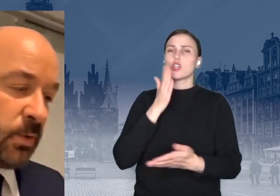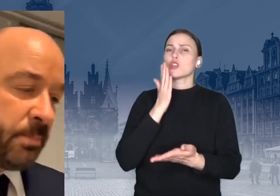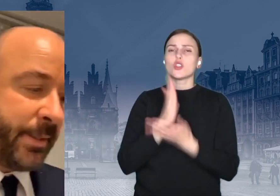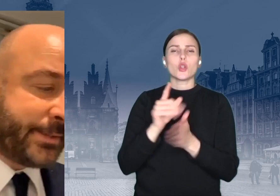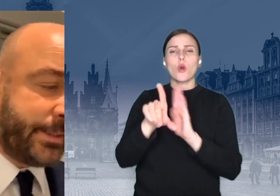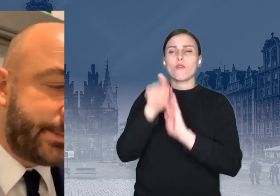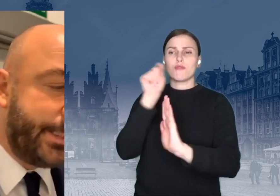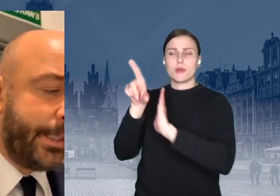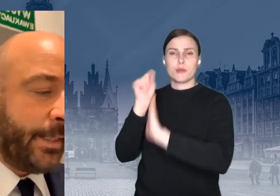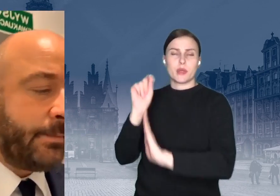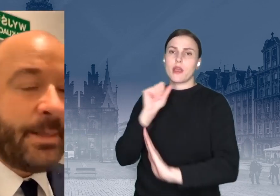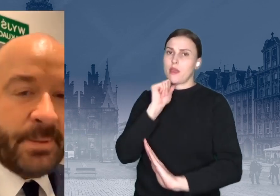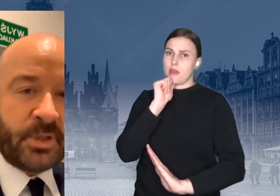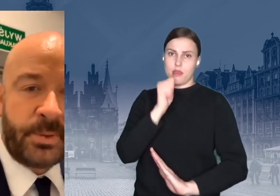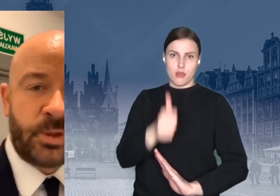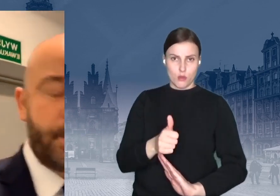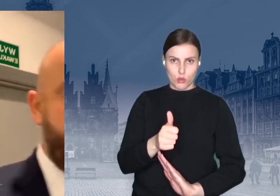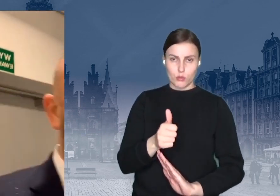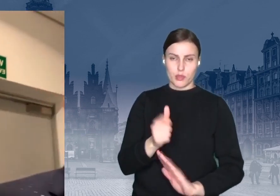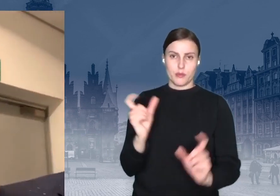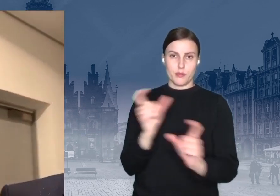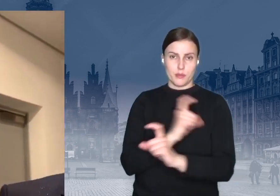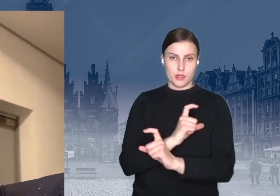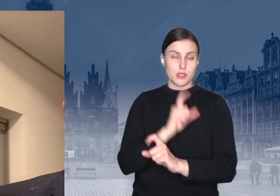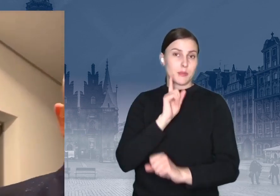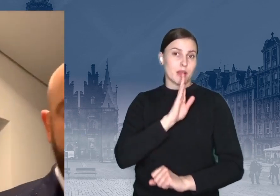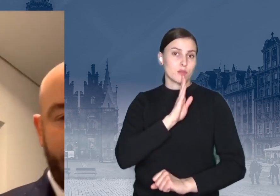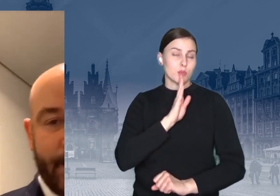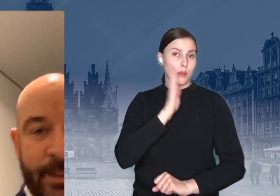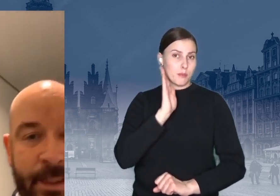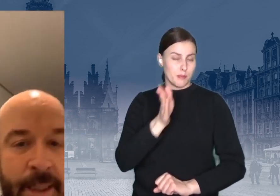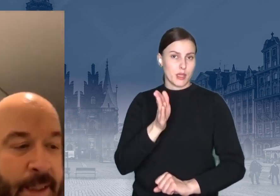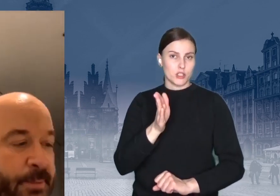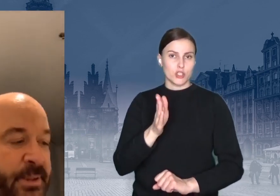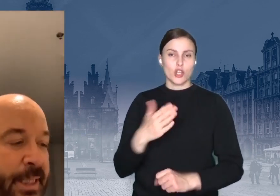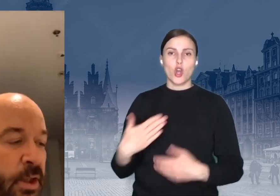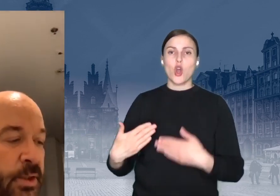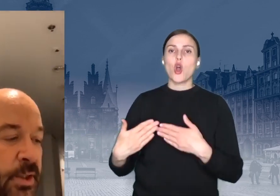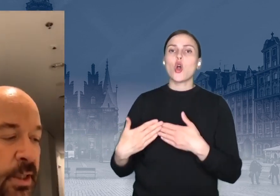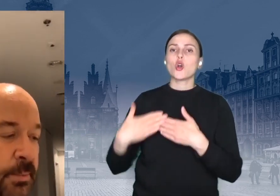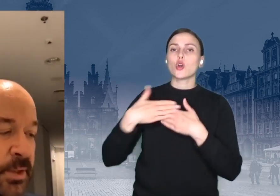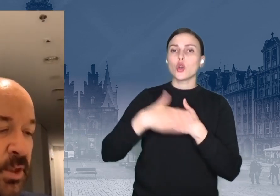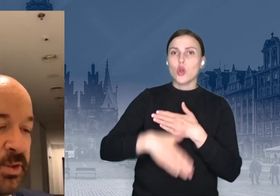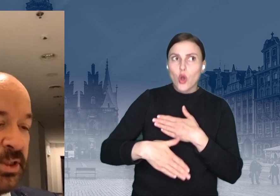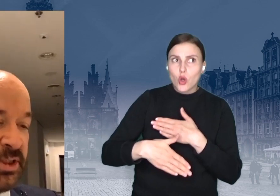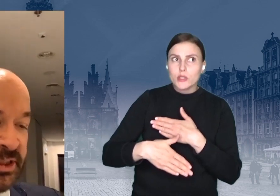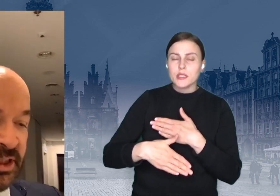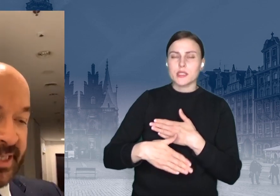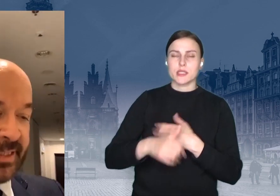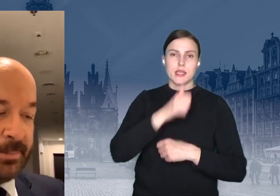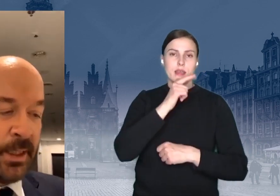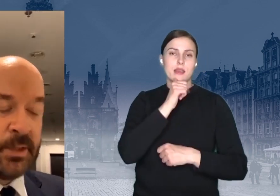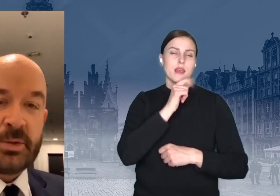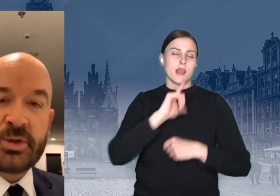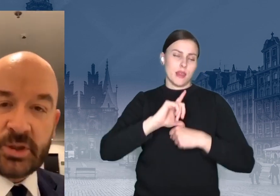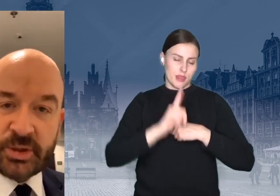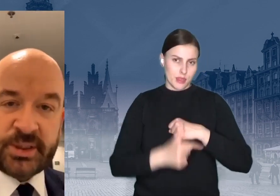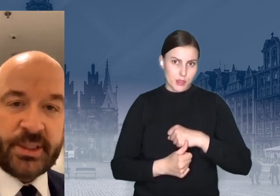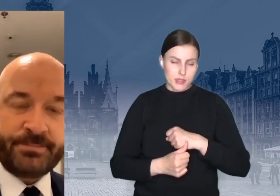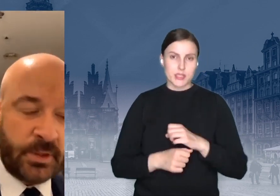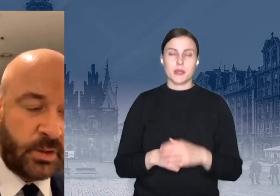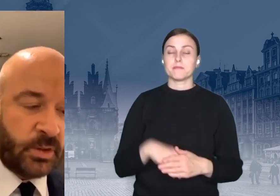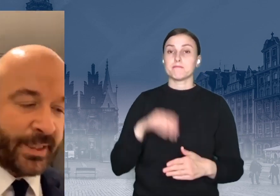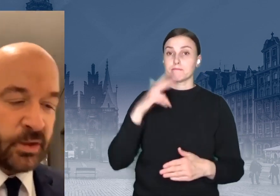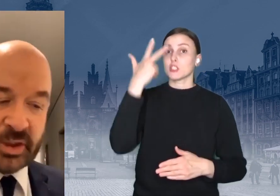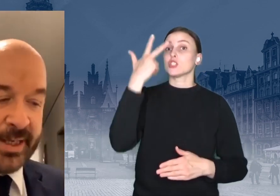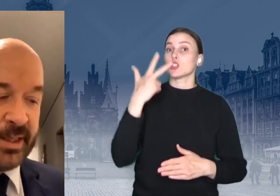krajów europejskich. Najprawdopodobniej pod koniec pierwszej dekady lipca. i, moi drodzy, trzeci etap to już